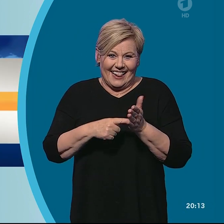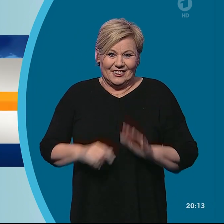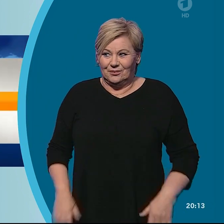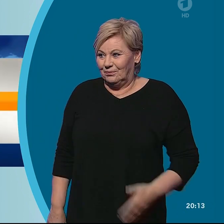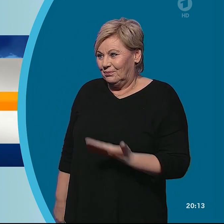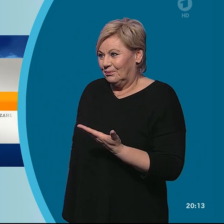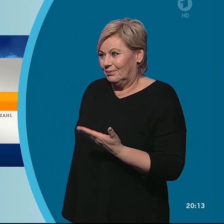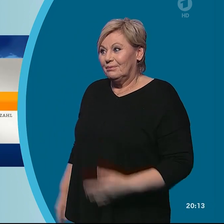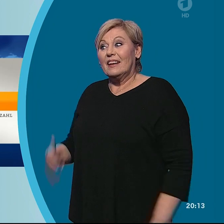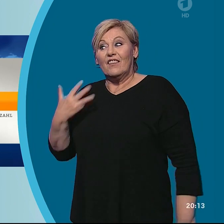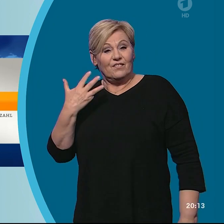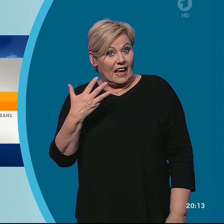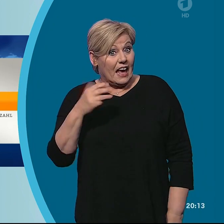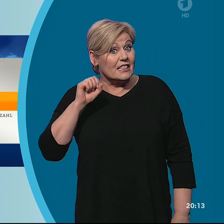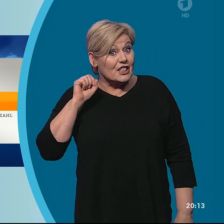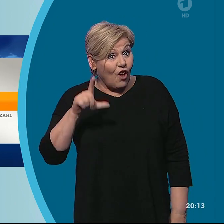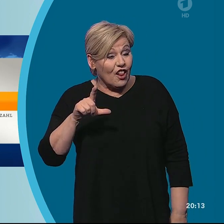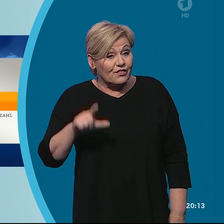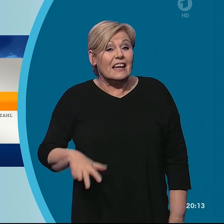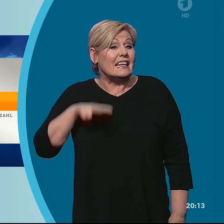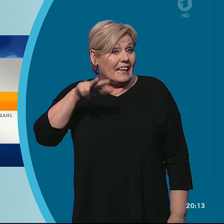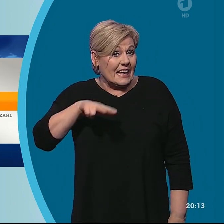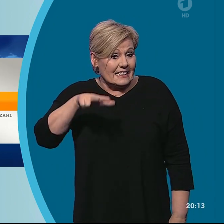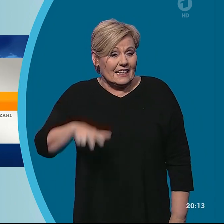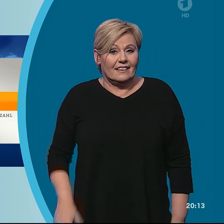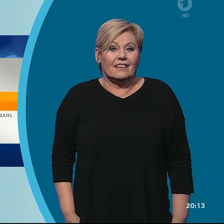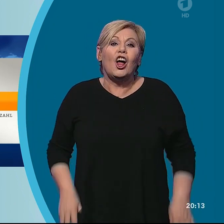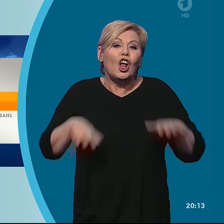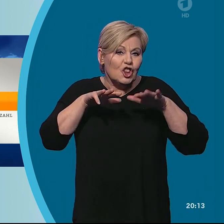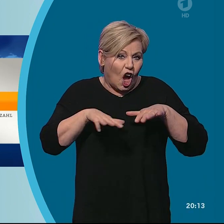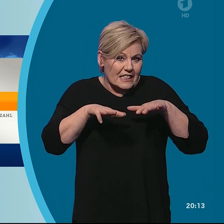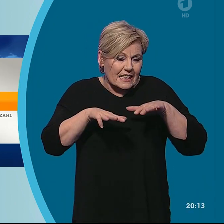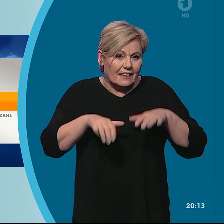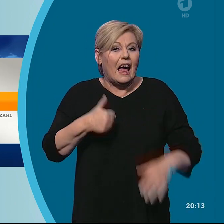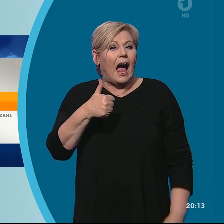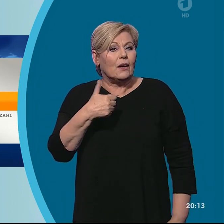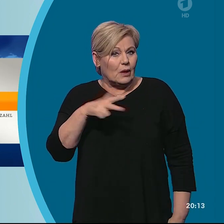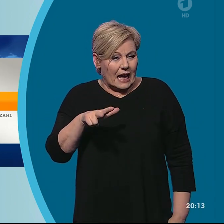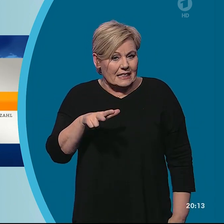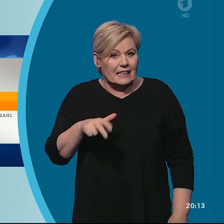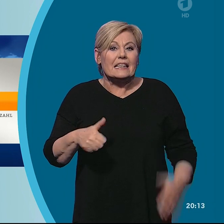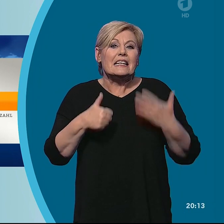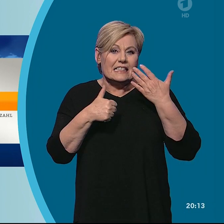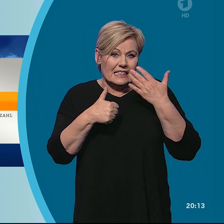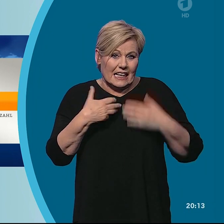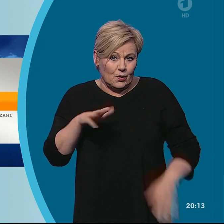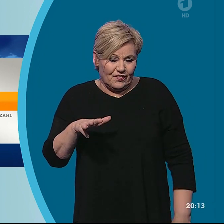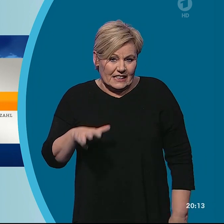4, 12, 13, 19, 31, 46,